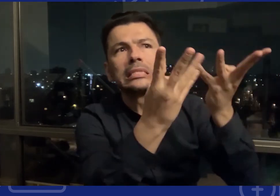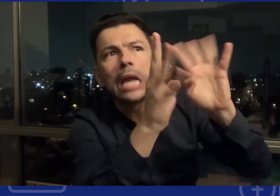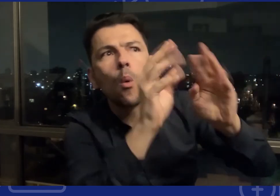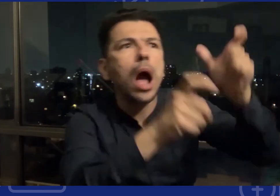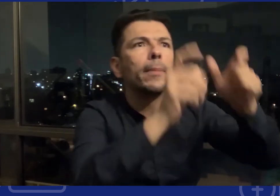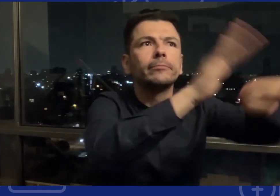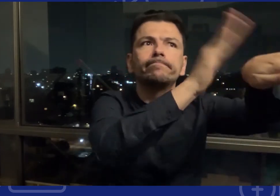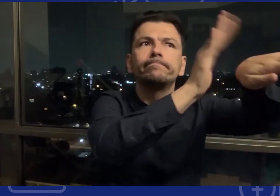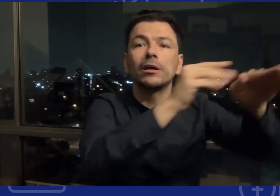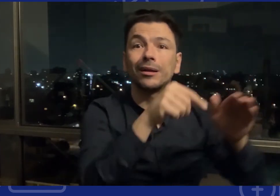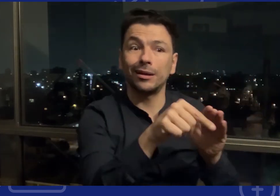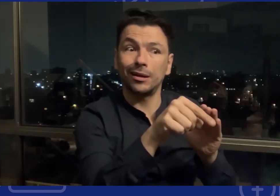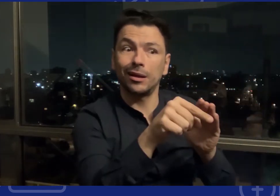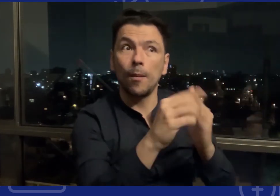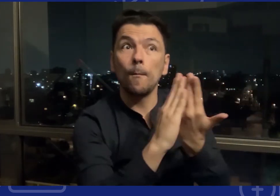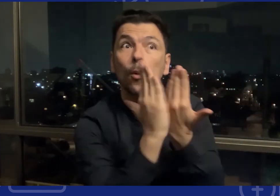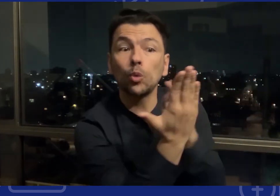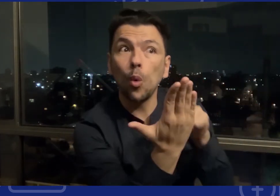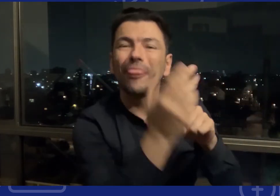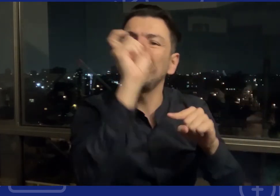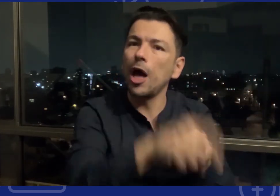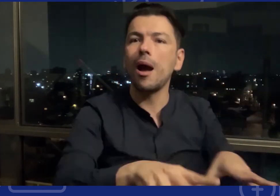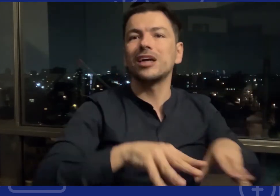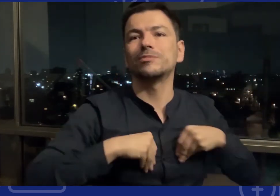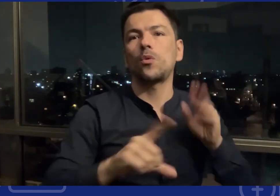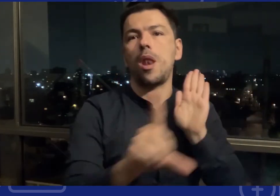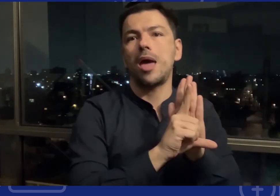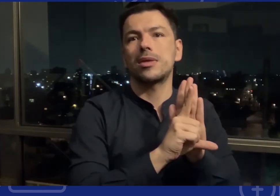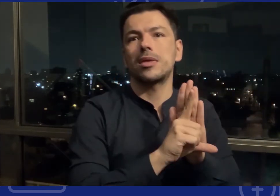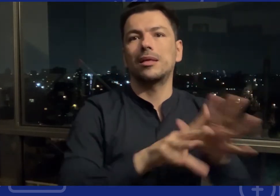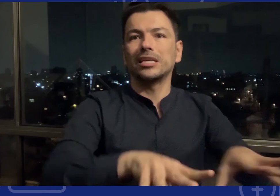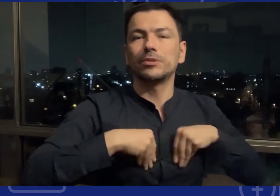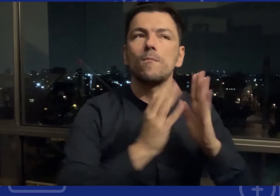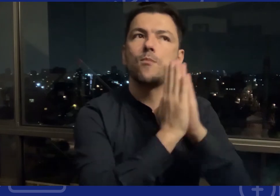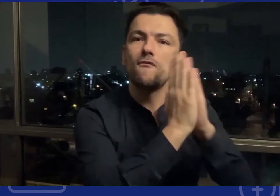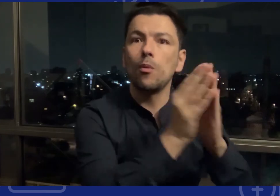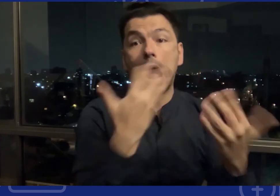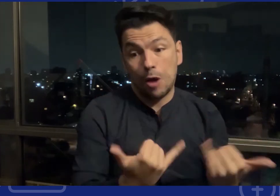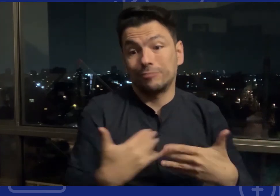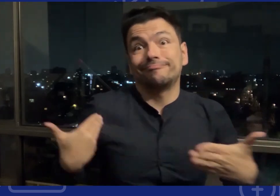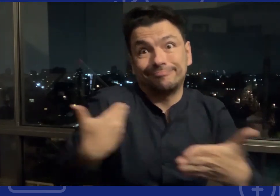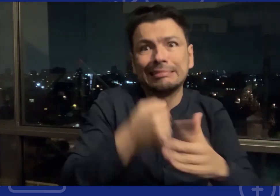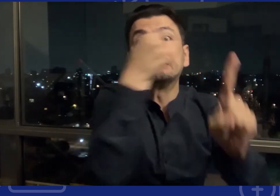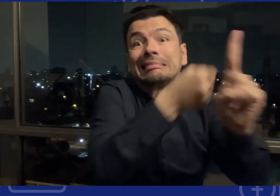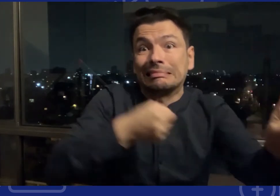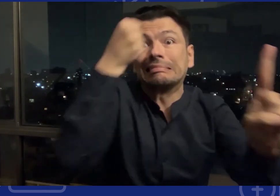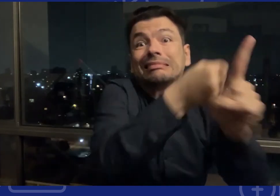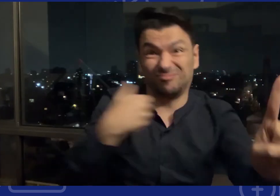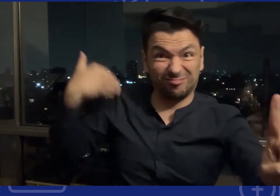incidencia al Senado a Cámara para que puedan realmente validar y aceptar este protocolo facultativo es un